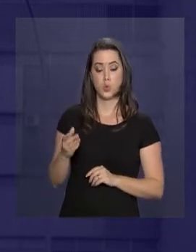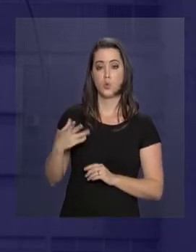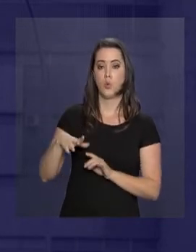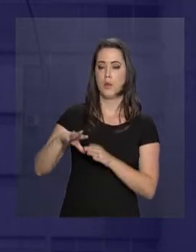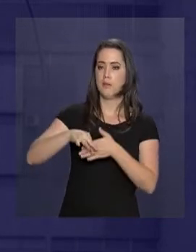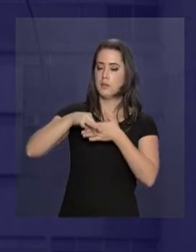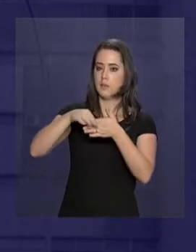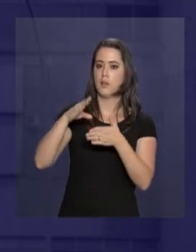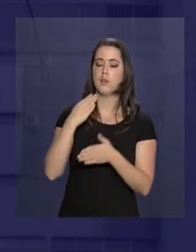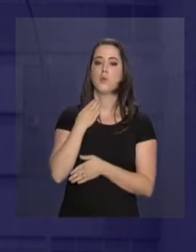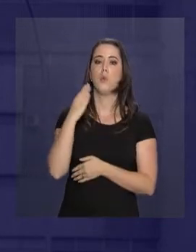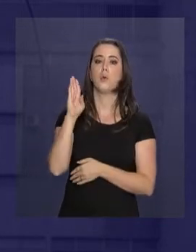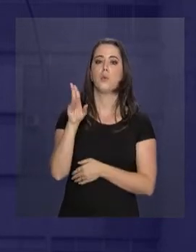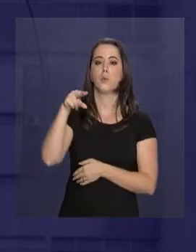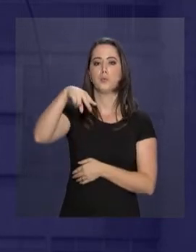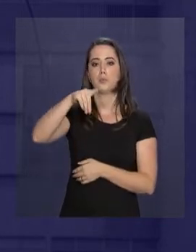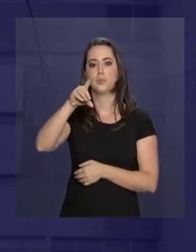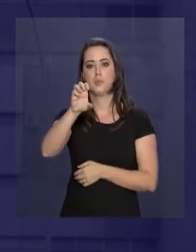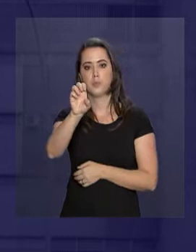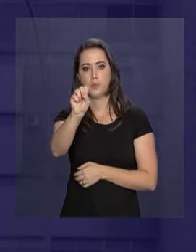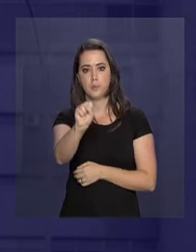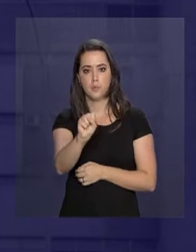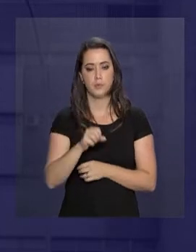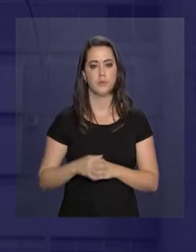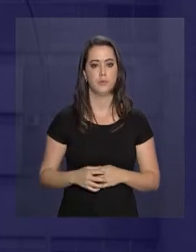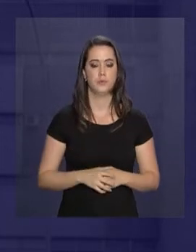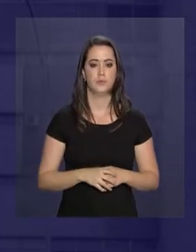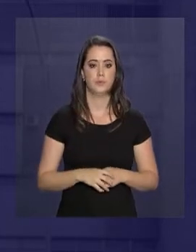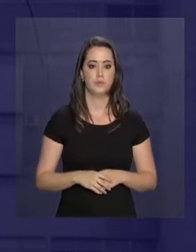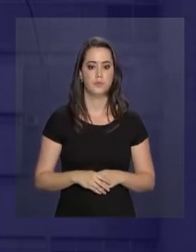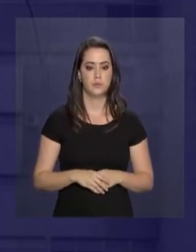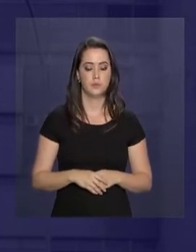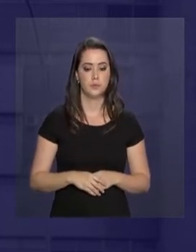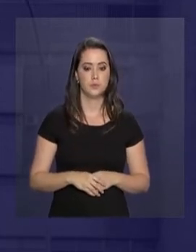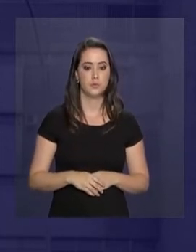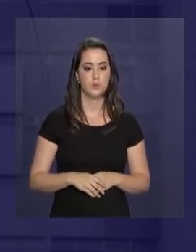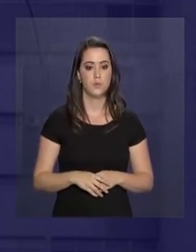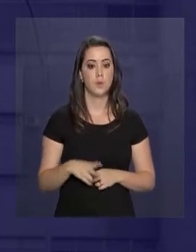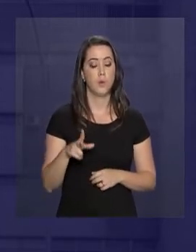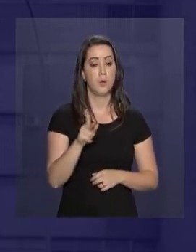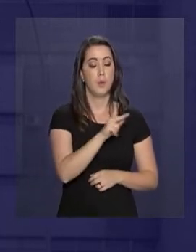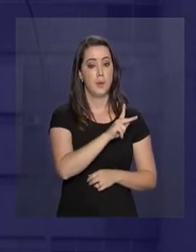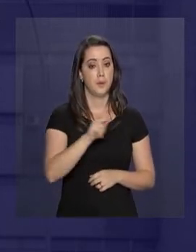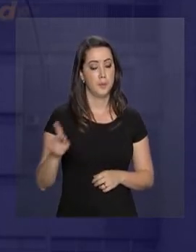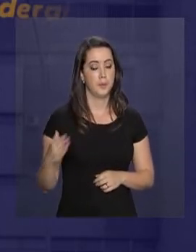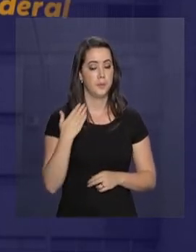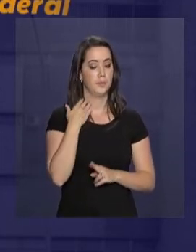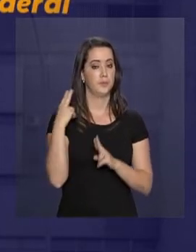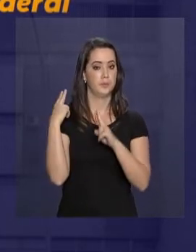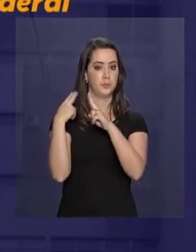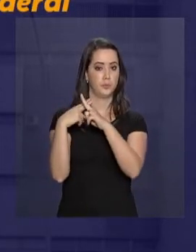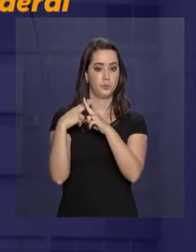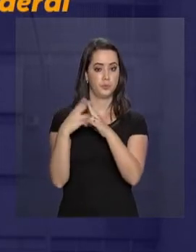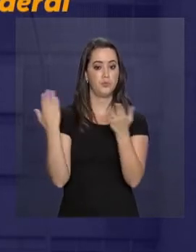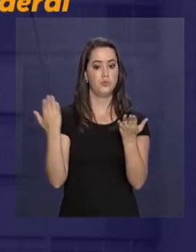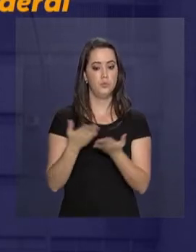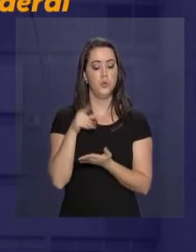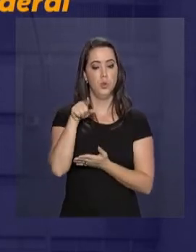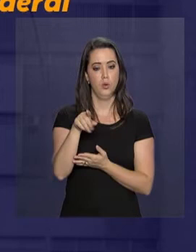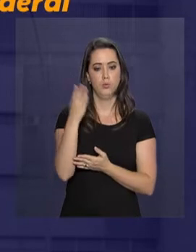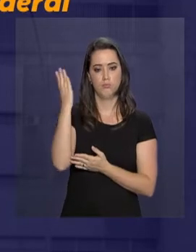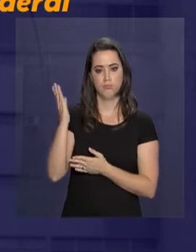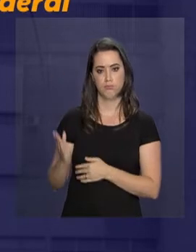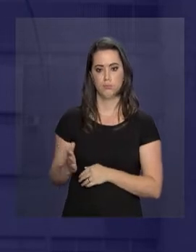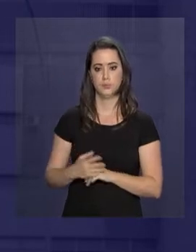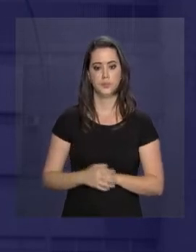BNDES, o Banco Nacional do Desenvolvimento Econômico e Social. A presidência da Caixa Econômica Federal fica com